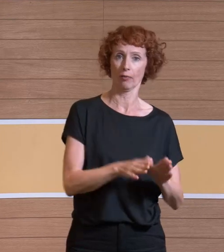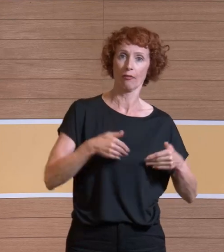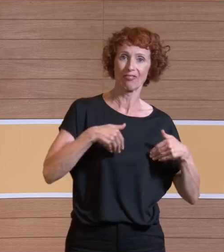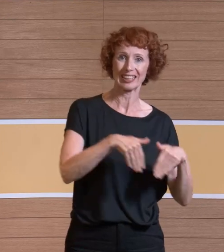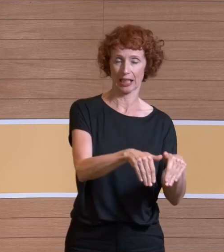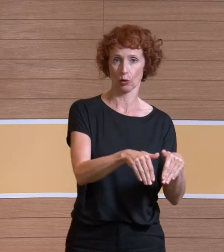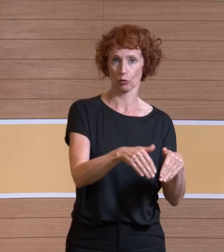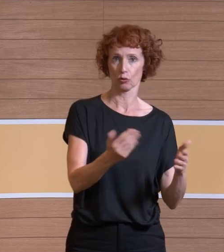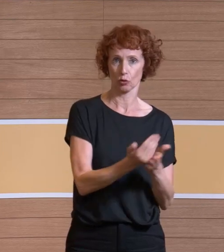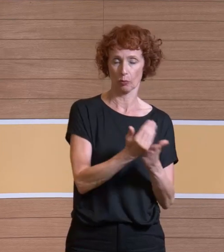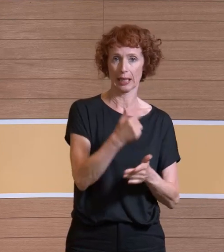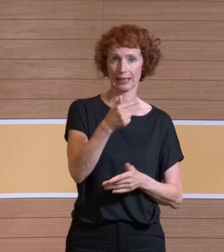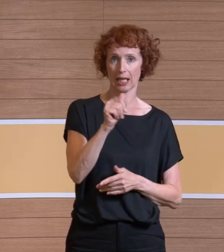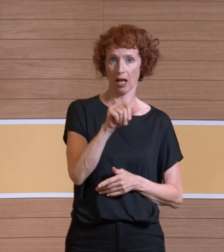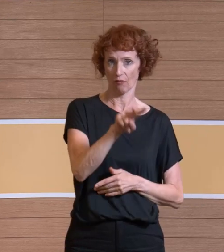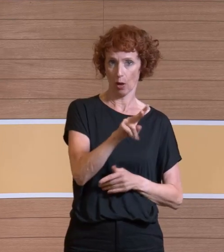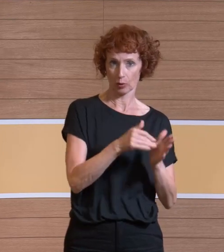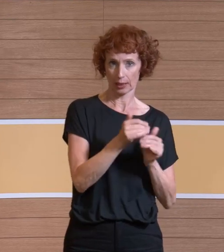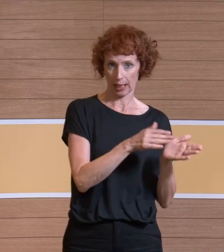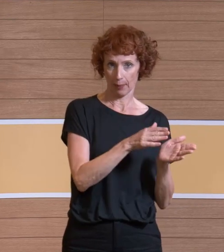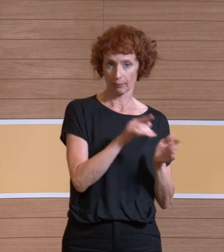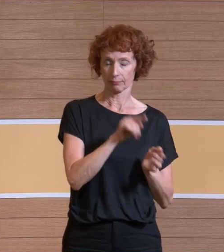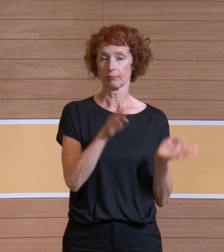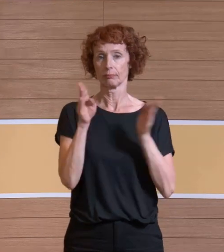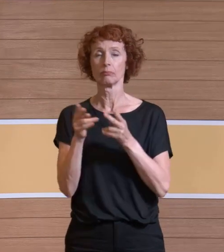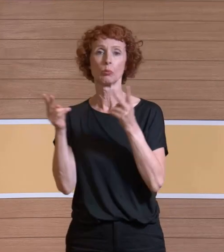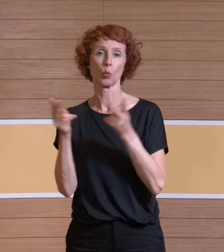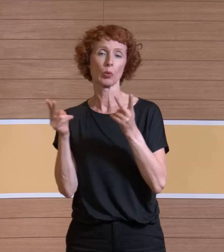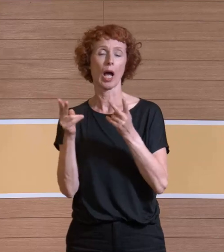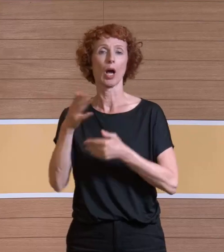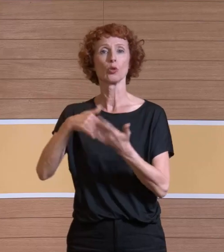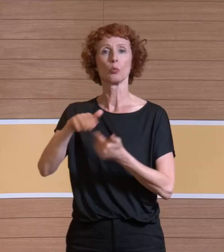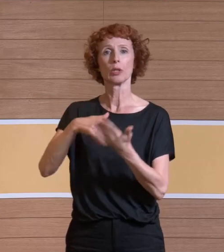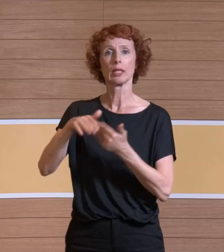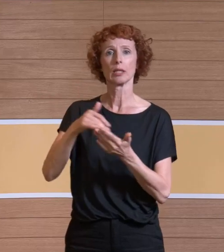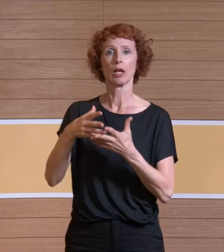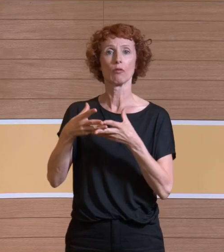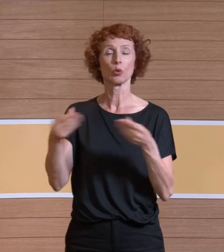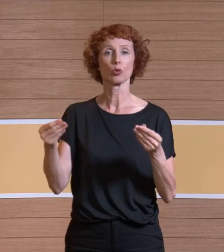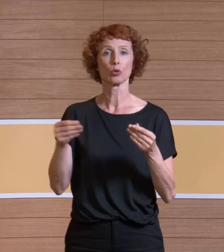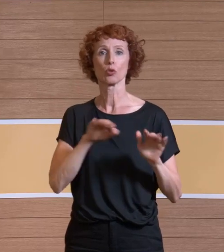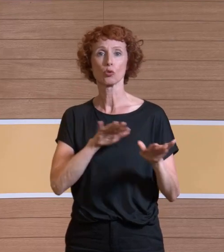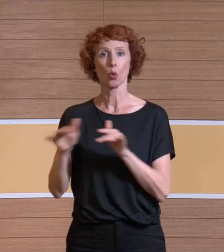THV-Systeme genannt, und die turbulente Verdünnungsströmung, TVS-Systeme.